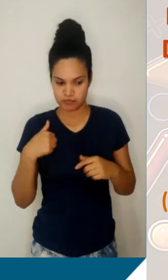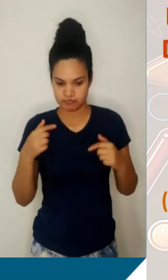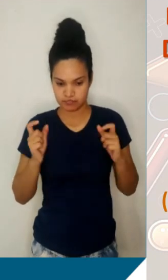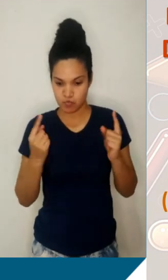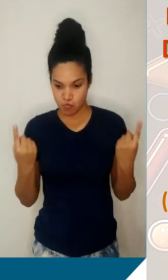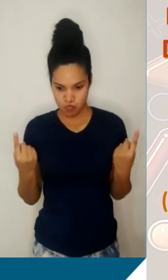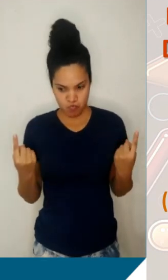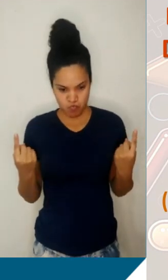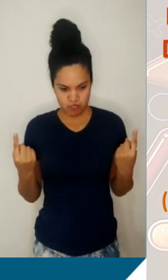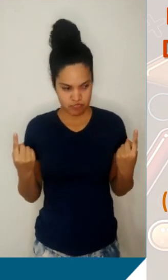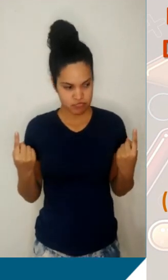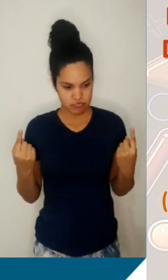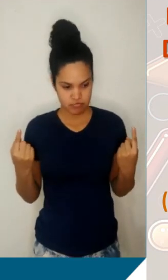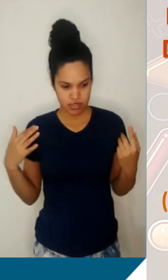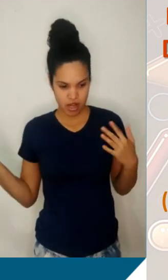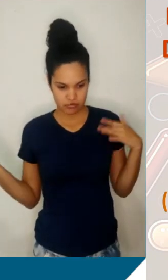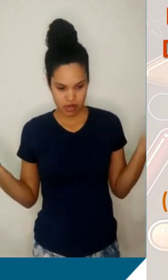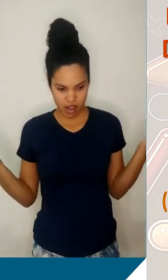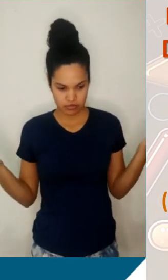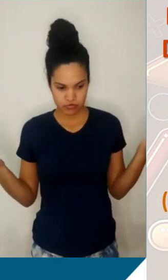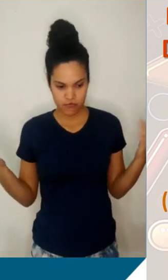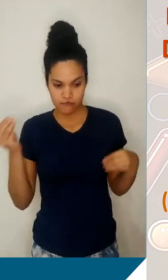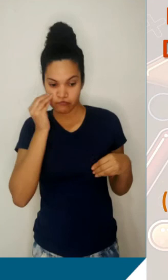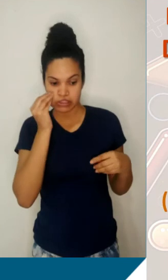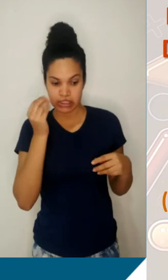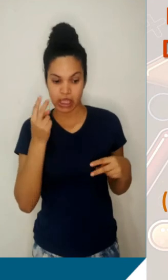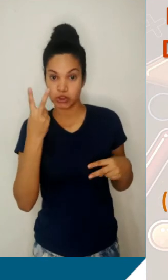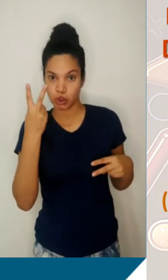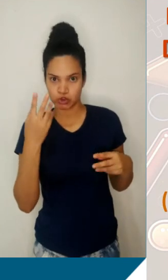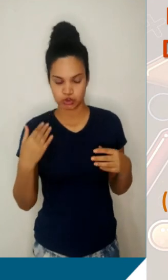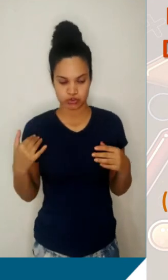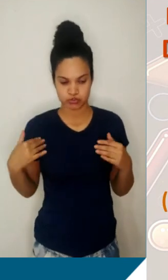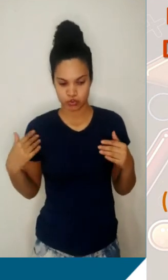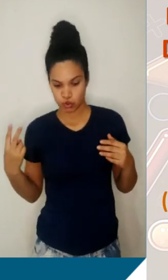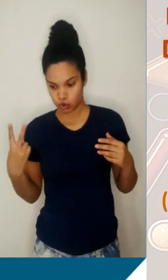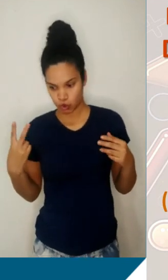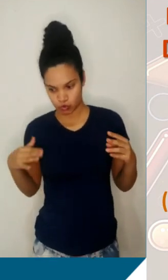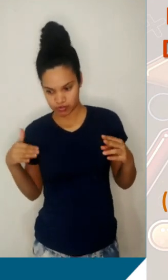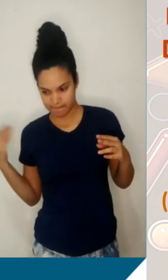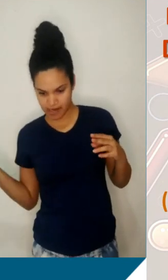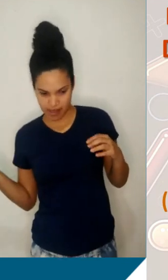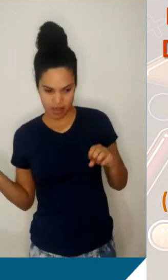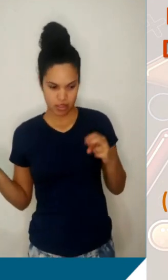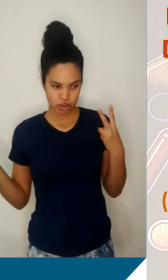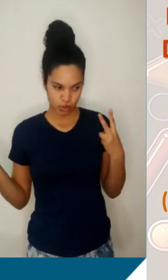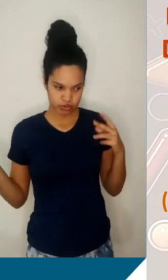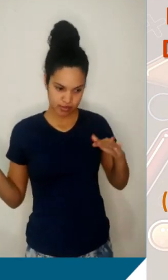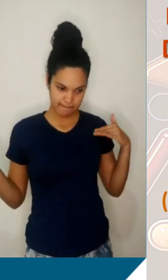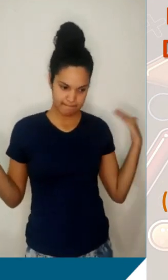posição para a direita, agora, a partir do 17, eu vou me deslocar duas posições para a esquerda e vou repetir esse processo. Um